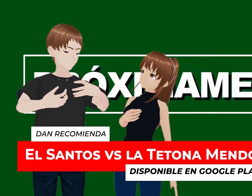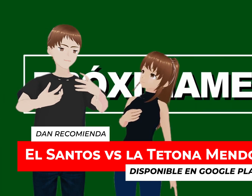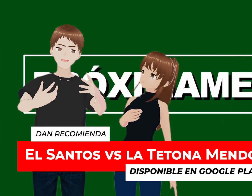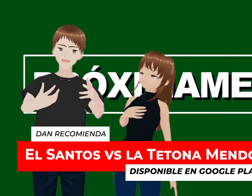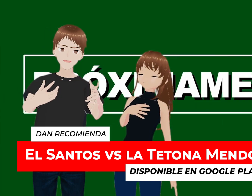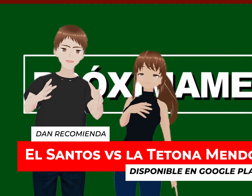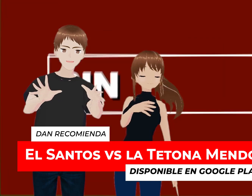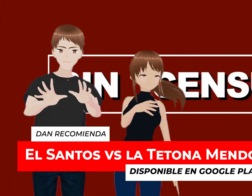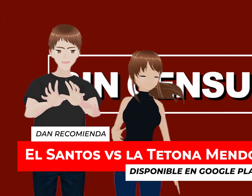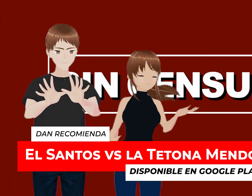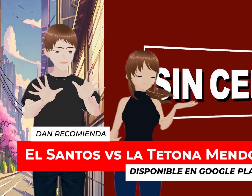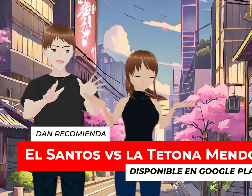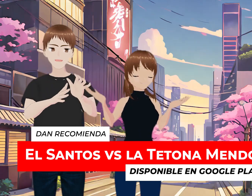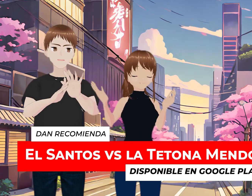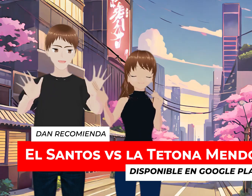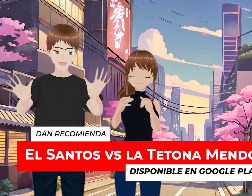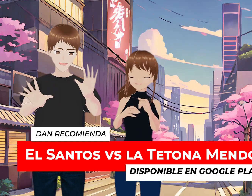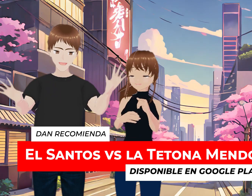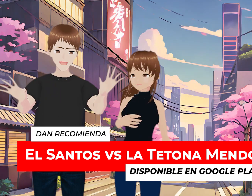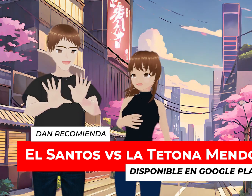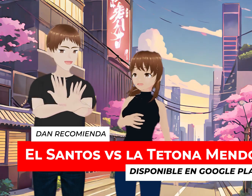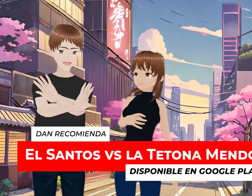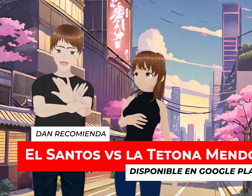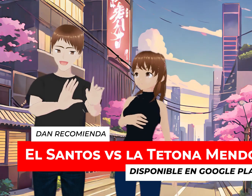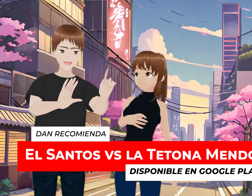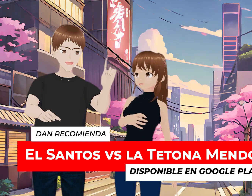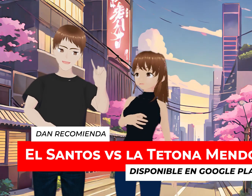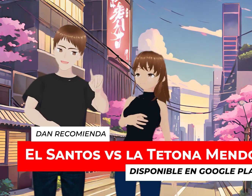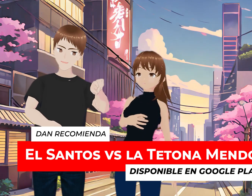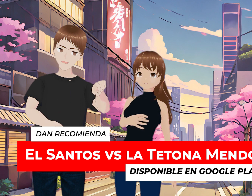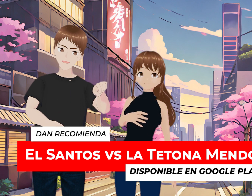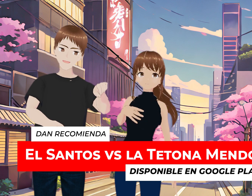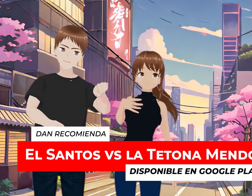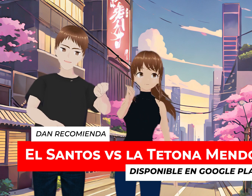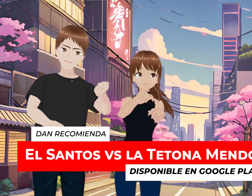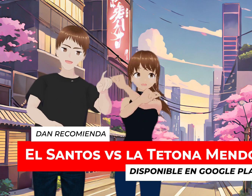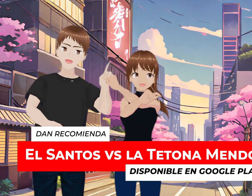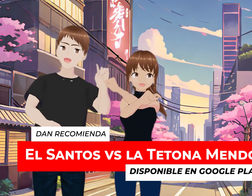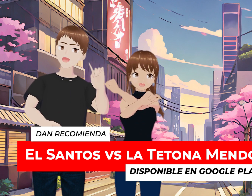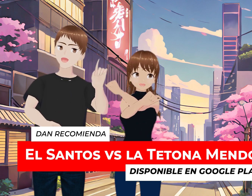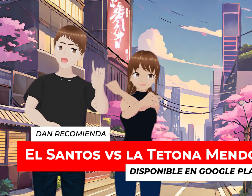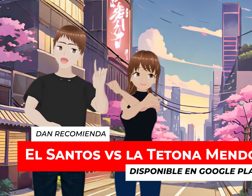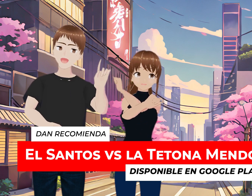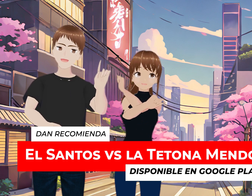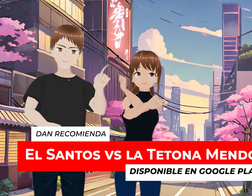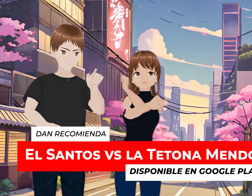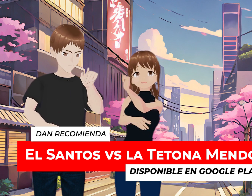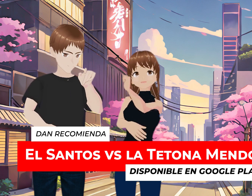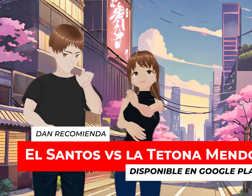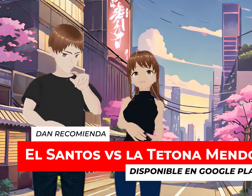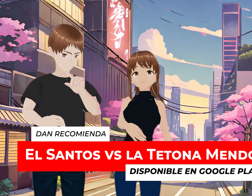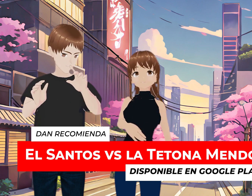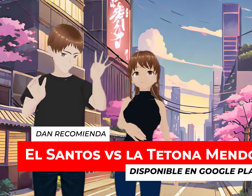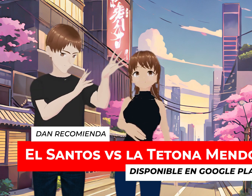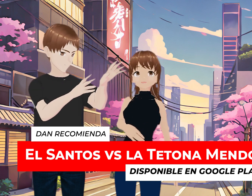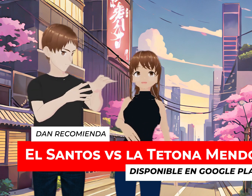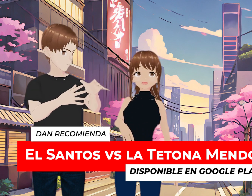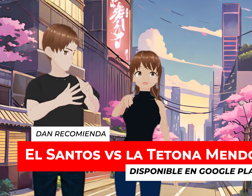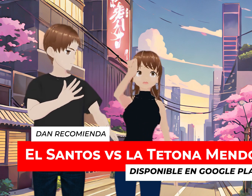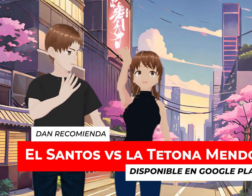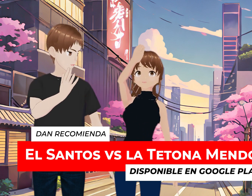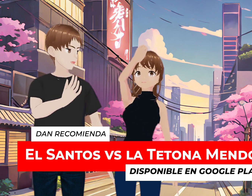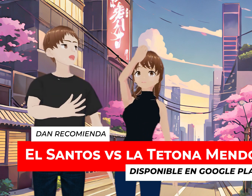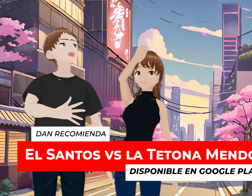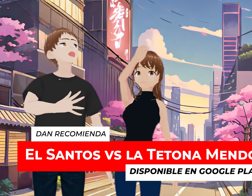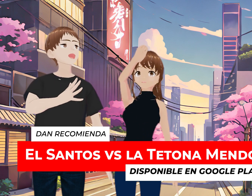Que se esfuercen Por hacer algo Que no es únicamente Esta no es para niños Ni crean Si eres un niño Y quieres ver esto No lo hagas Cuando te vean Puedes verlo